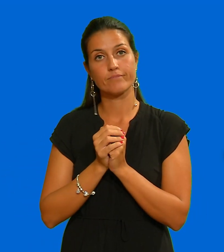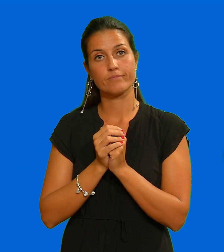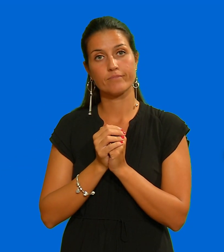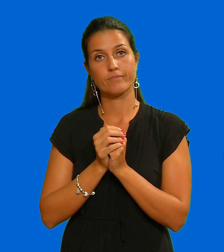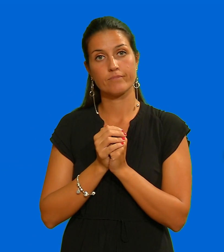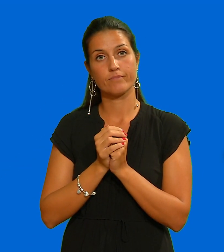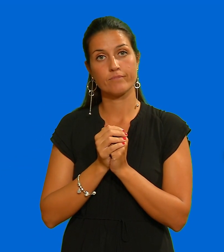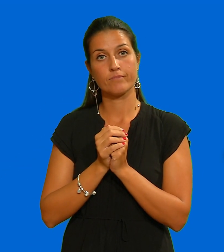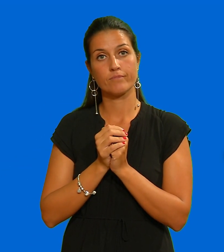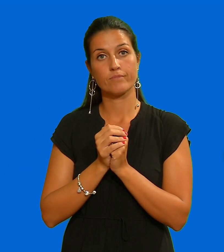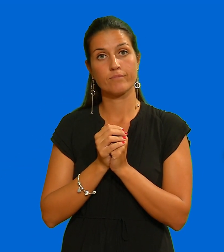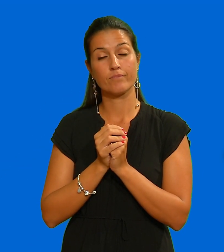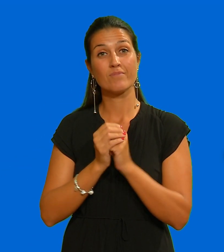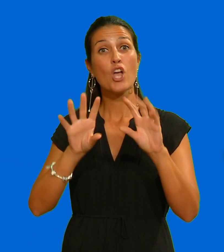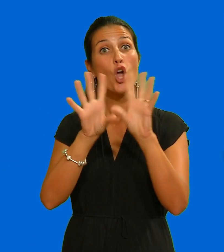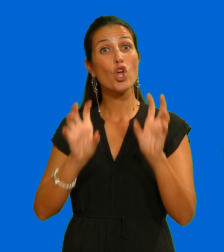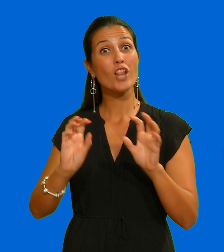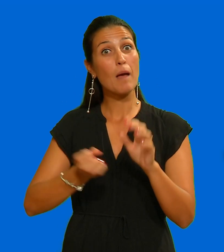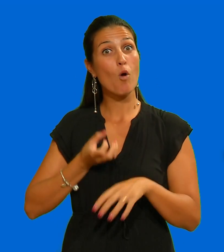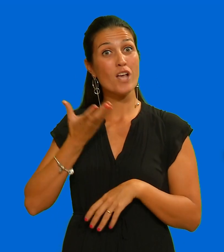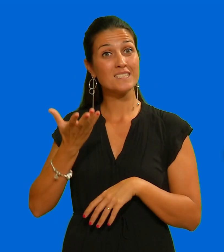Divieto di accesso alla Grotta della Poesia di Roca